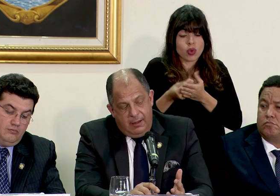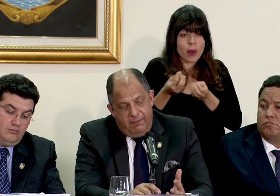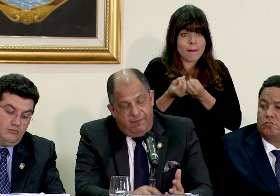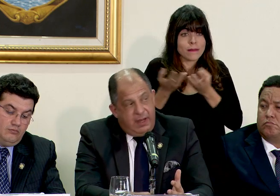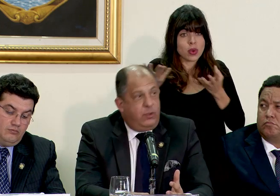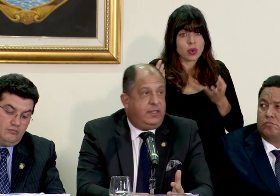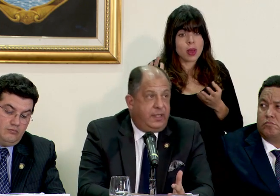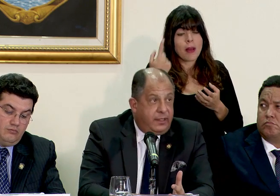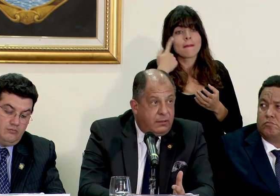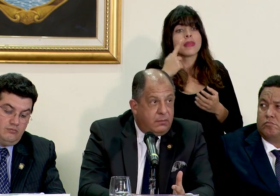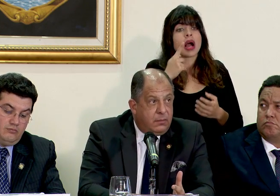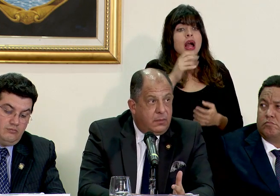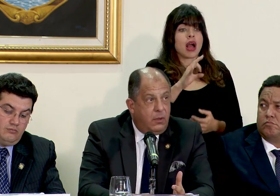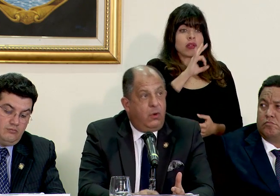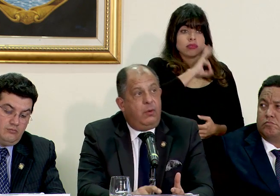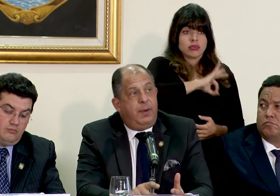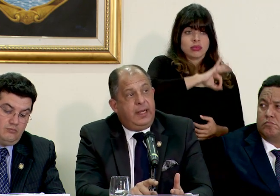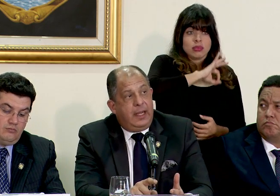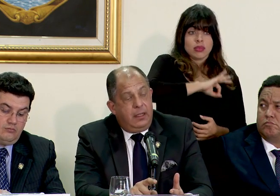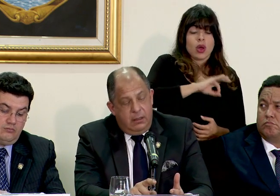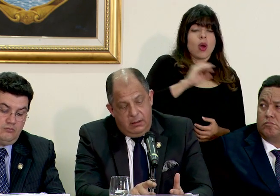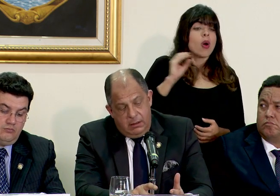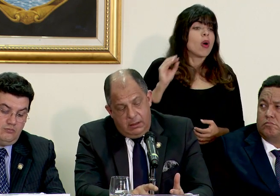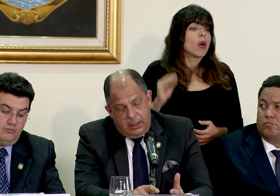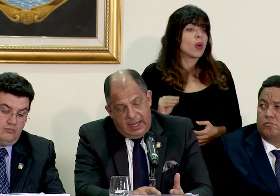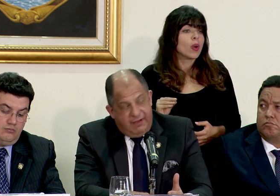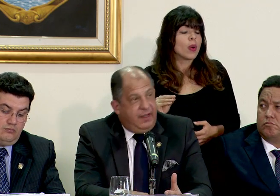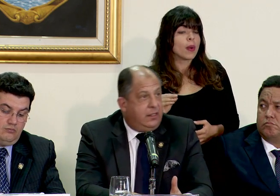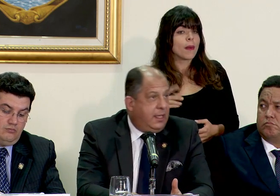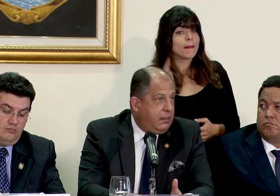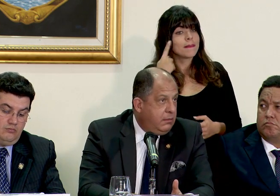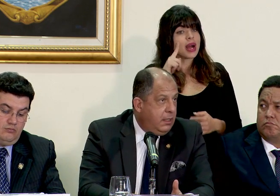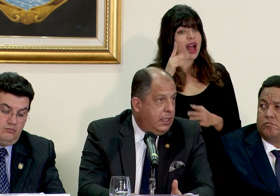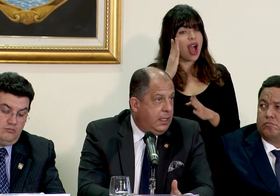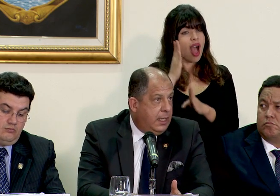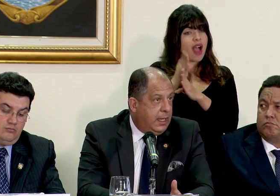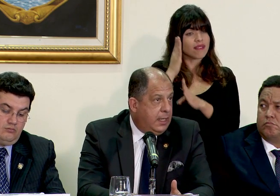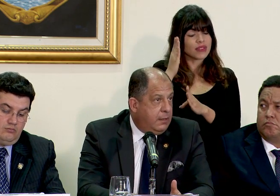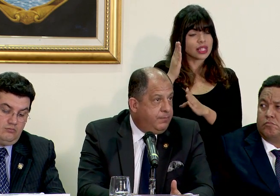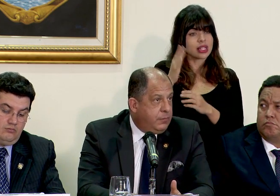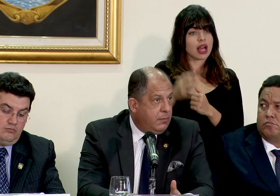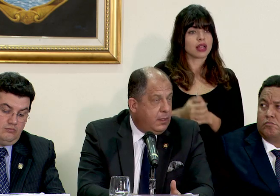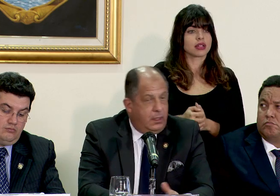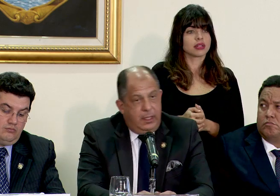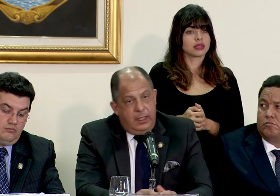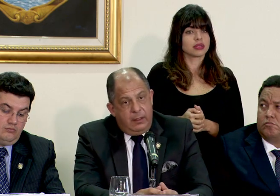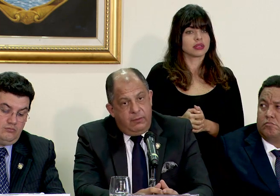favorecer o para afectar la